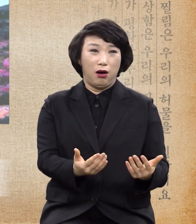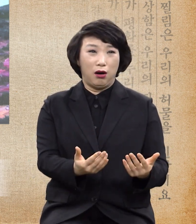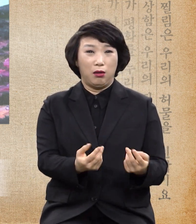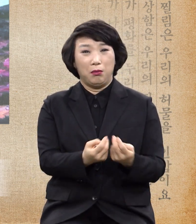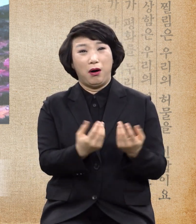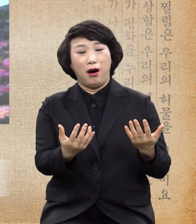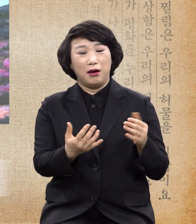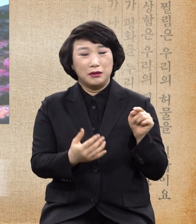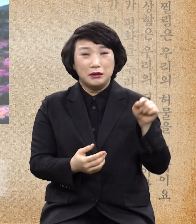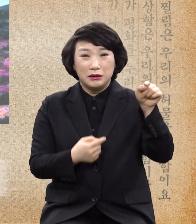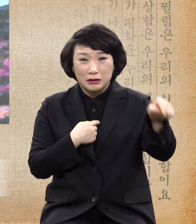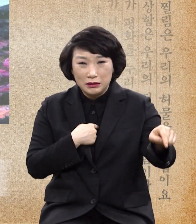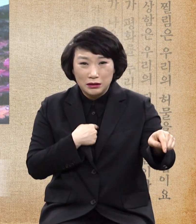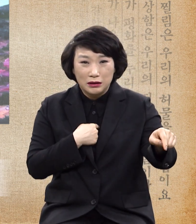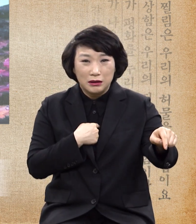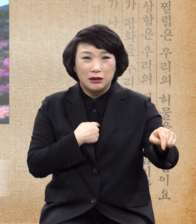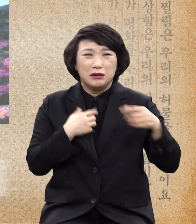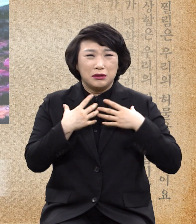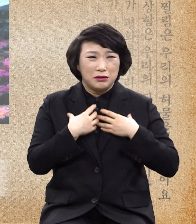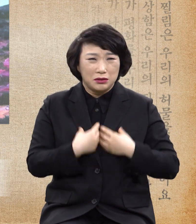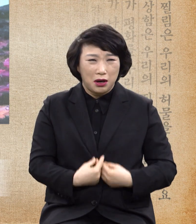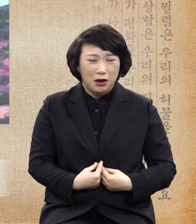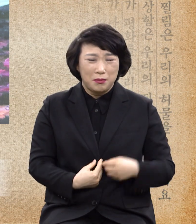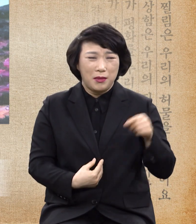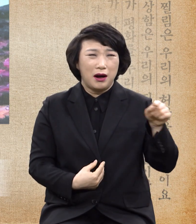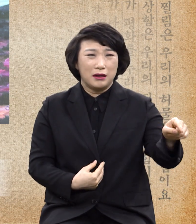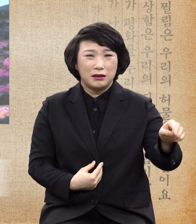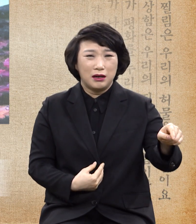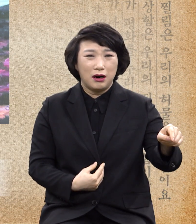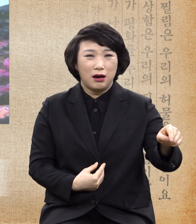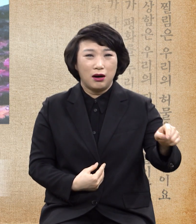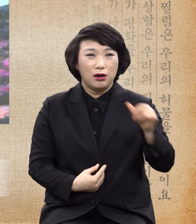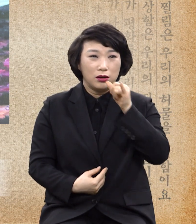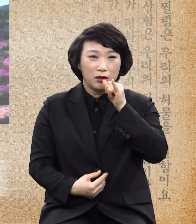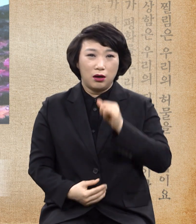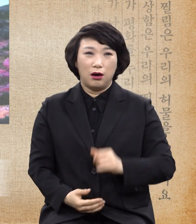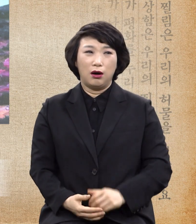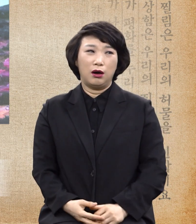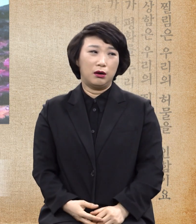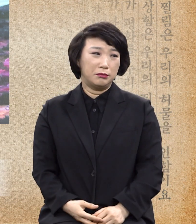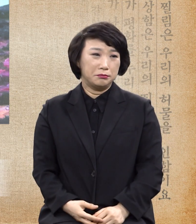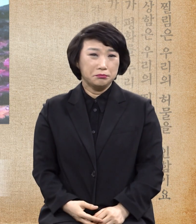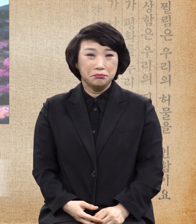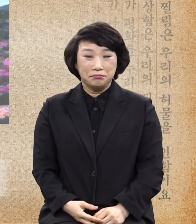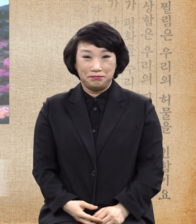절망적인 그 자체뿐이 우리 인간들이에요.